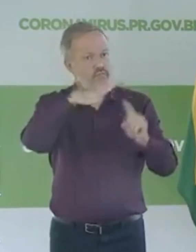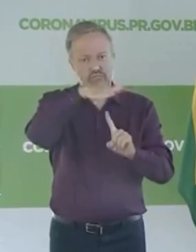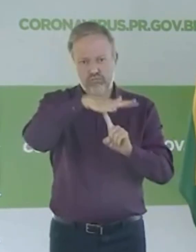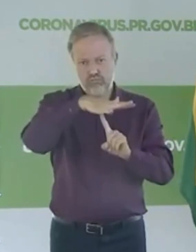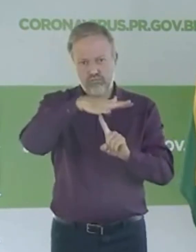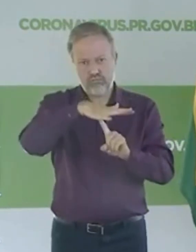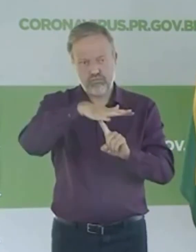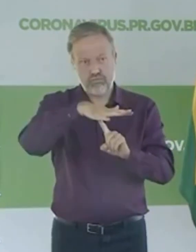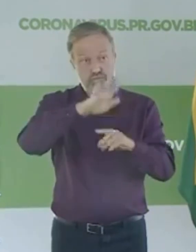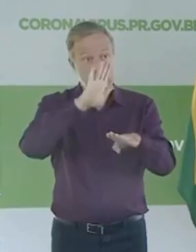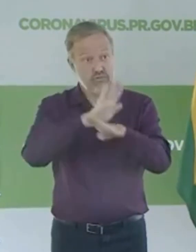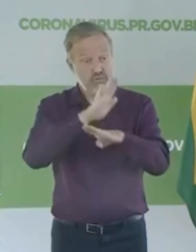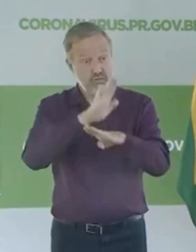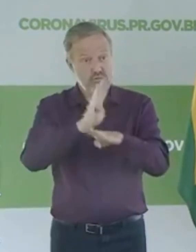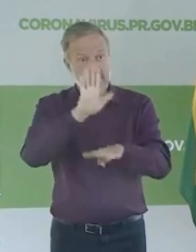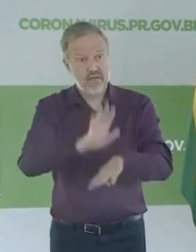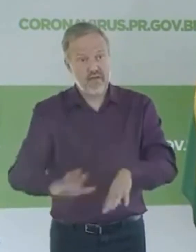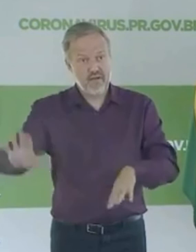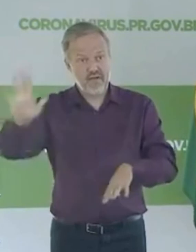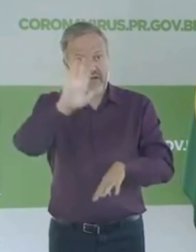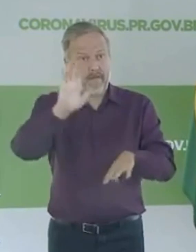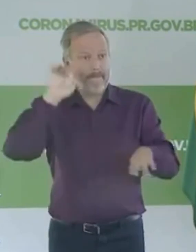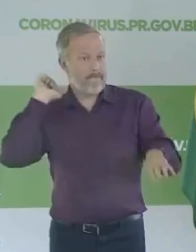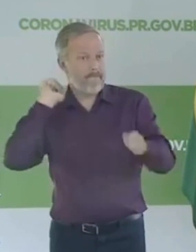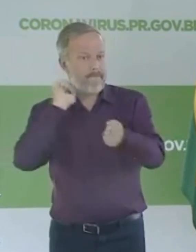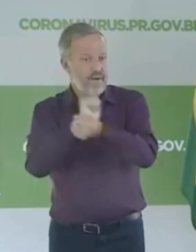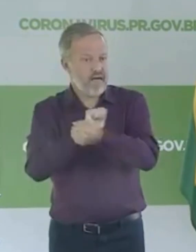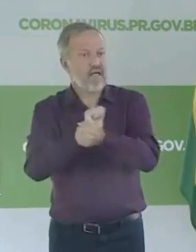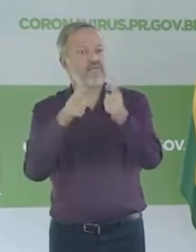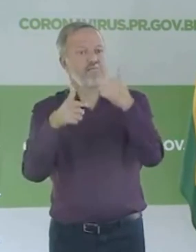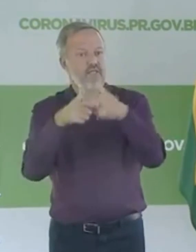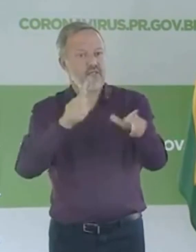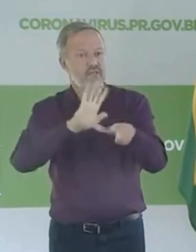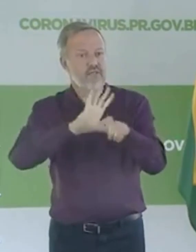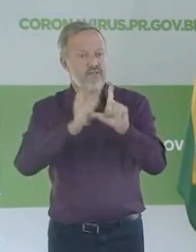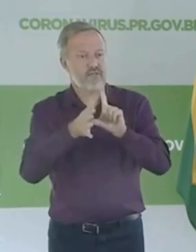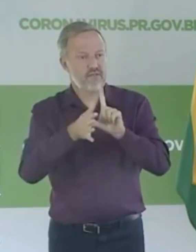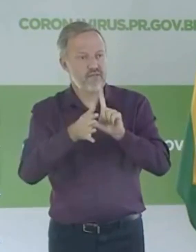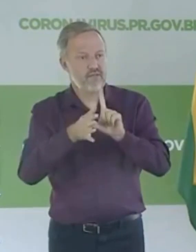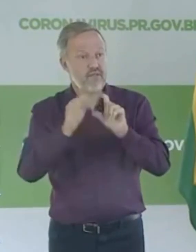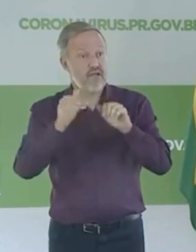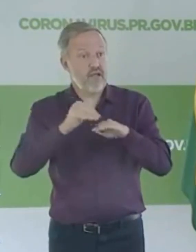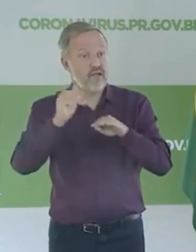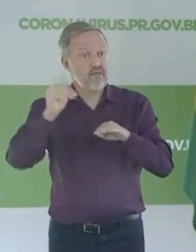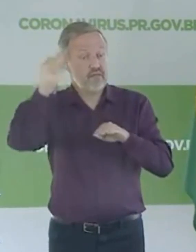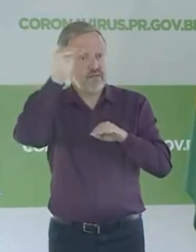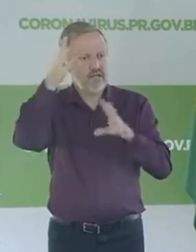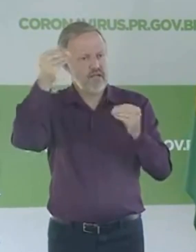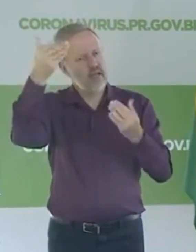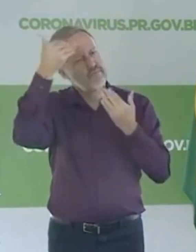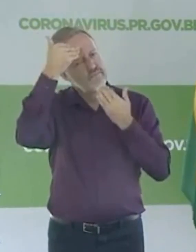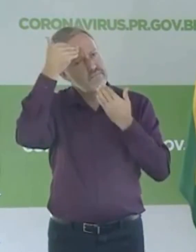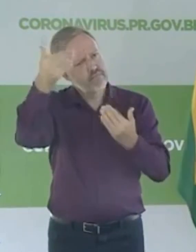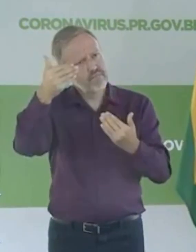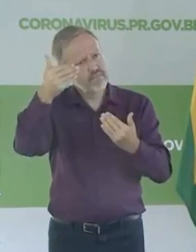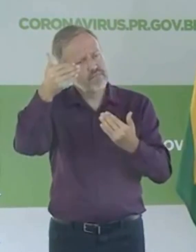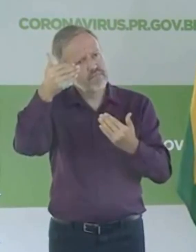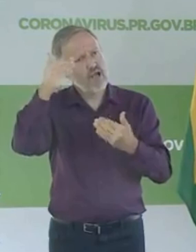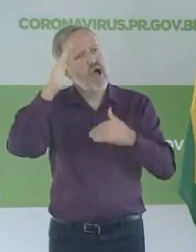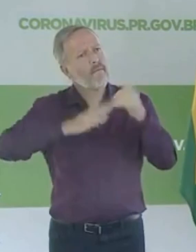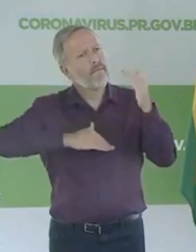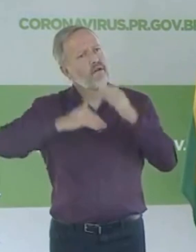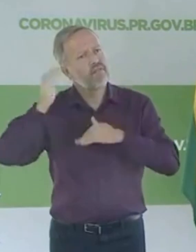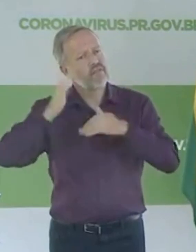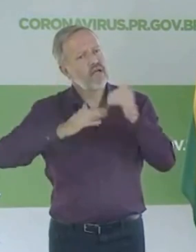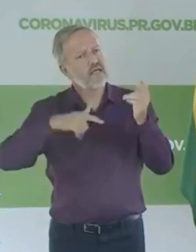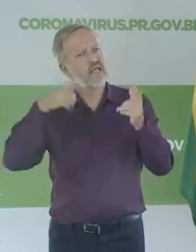o Paraná e o Brasil a romper com esse problema o quanto antes. E acima de tudo, o meu agradecimento aos profissionais que não